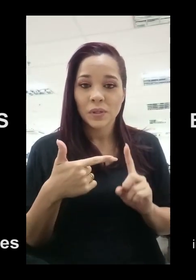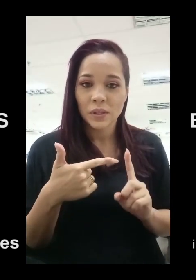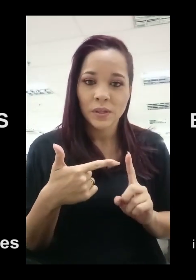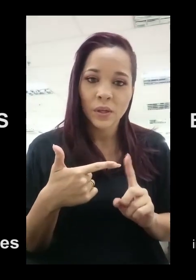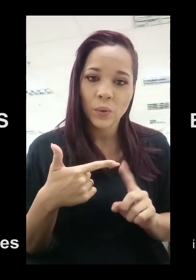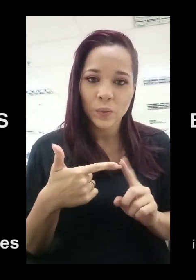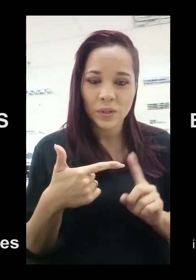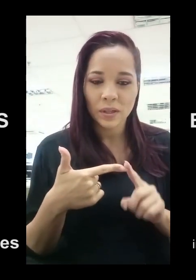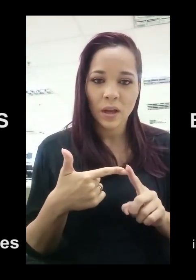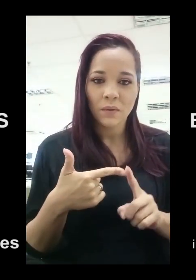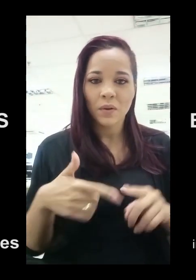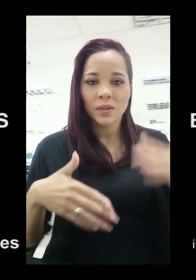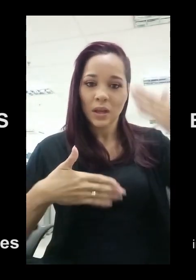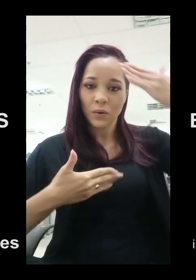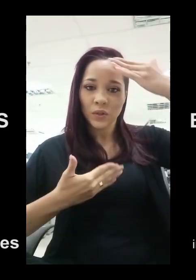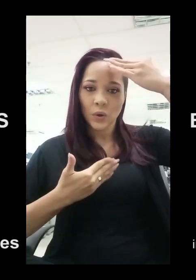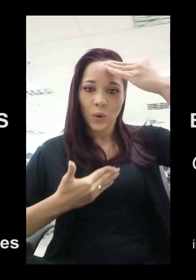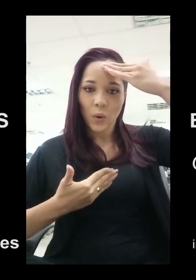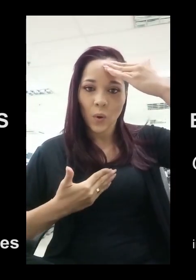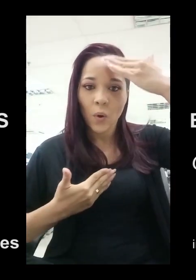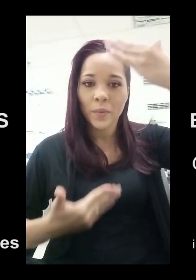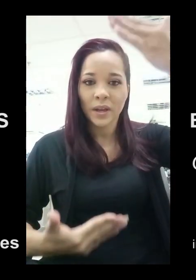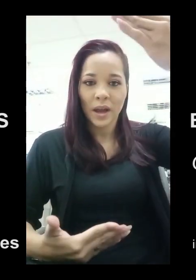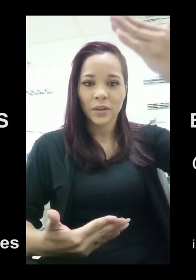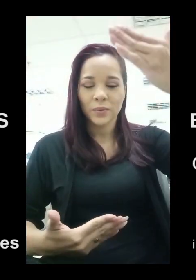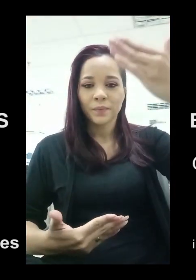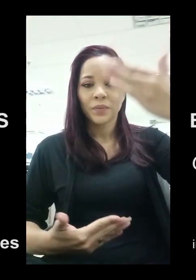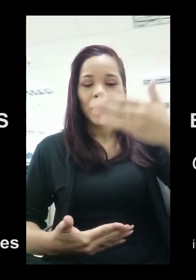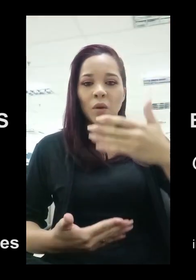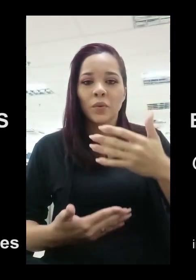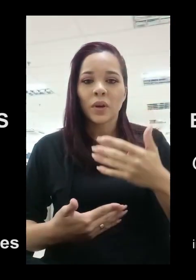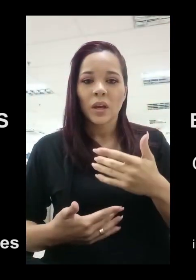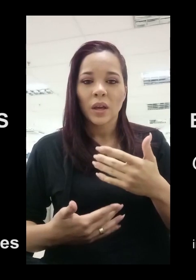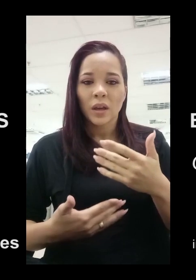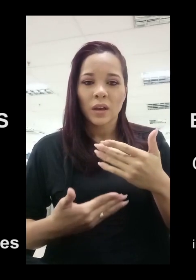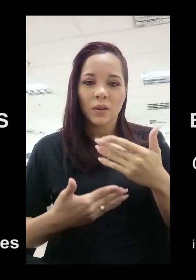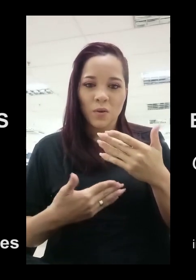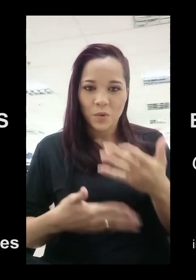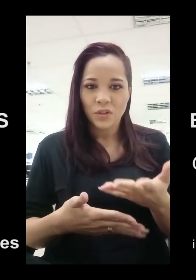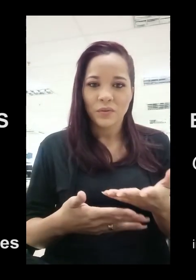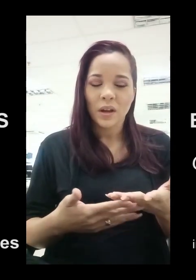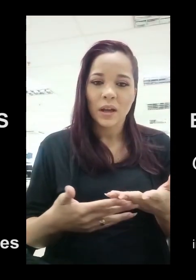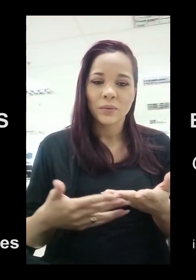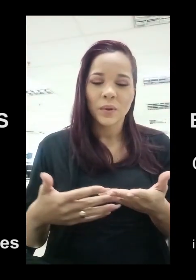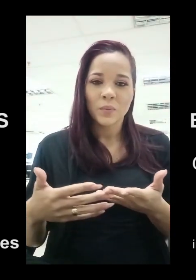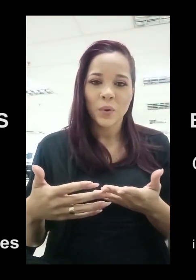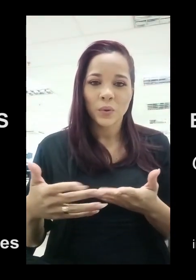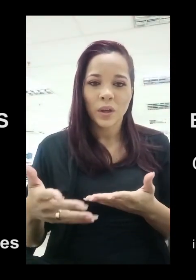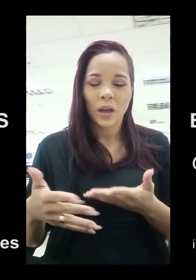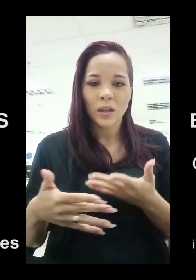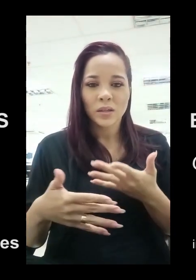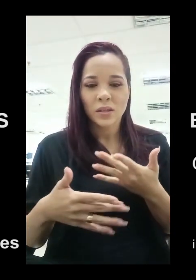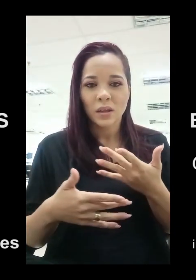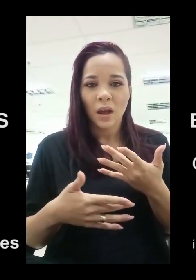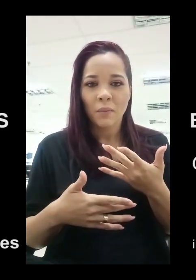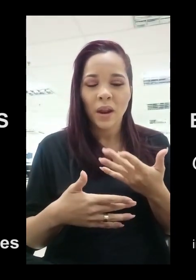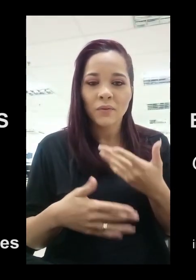segundo sinal é o sinal de obrigado, porque como eu tinha falado em português, a palavra